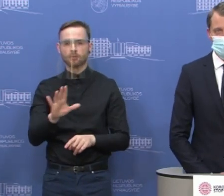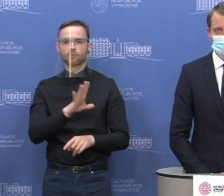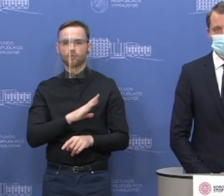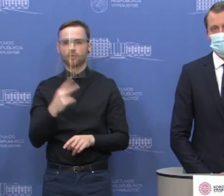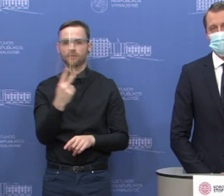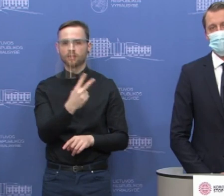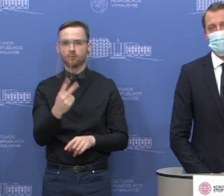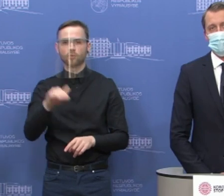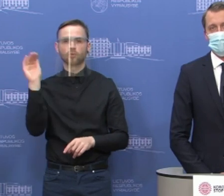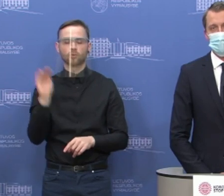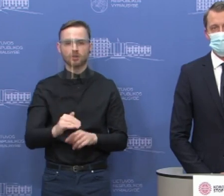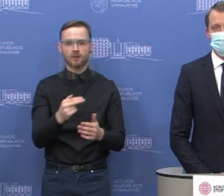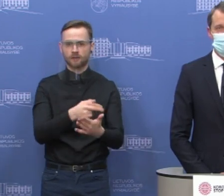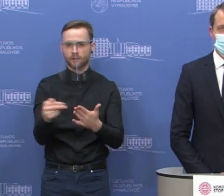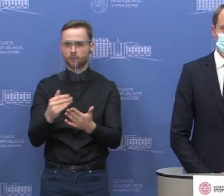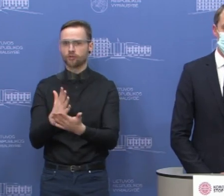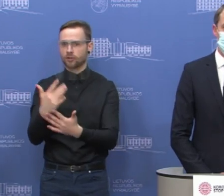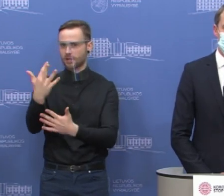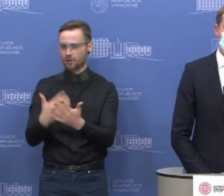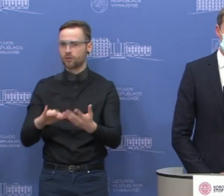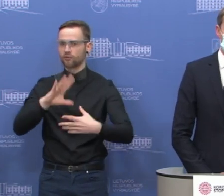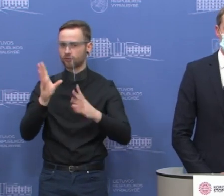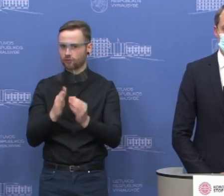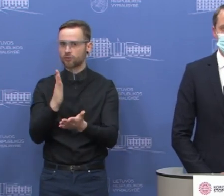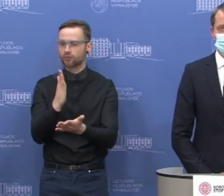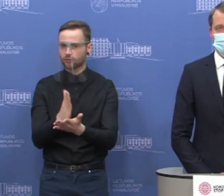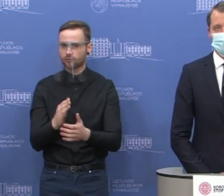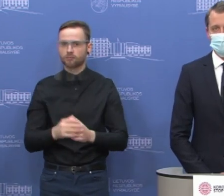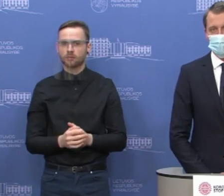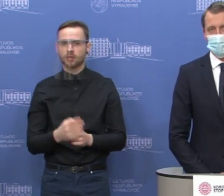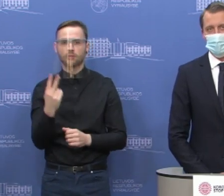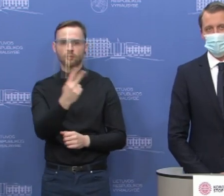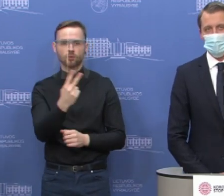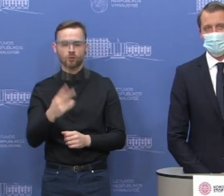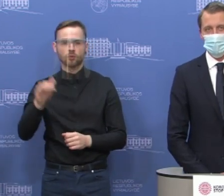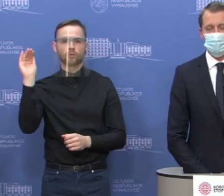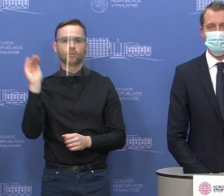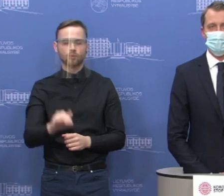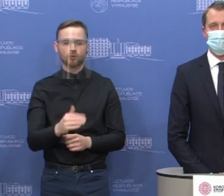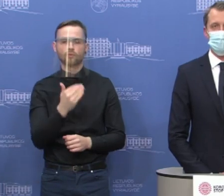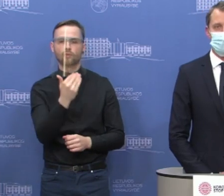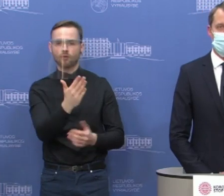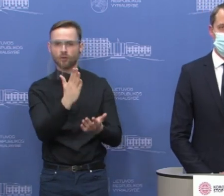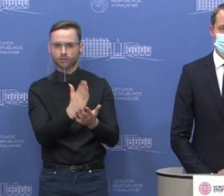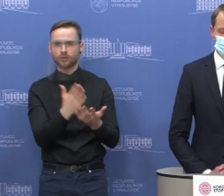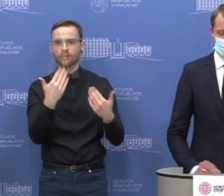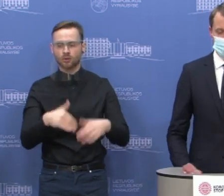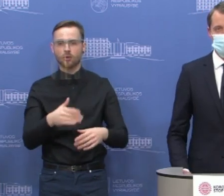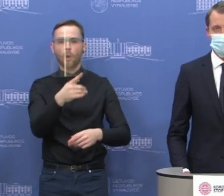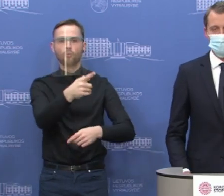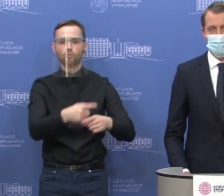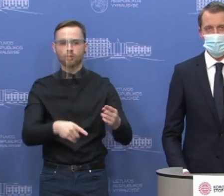22 tūkstančiam įmonių. Na ir džiugu tai, kad 11 tūkstančių, tai yra praktiškai pusė mikro įmonių, jau užpildė